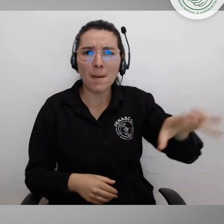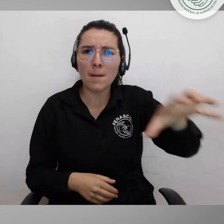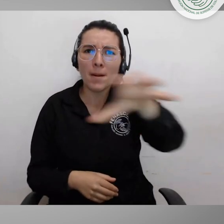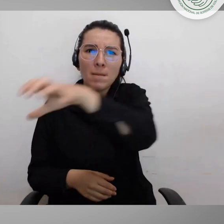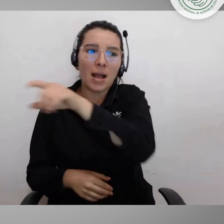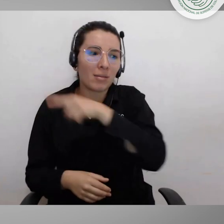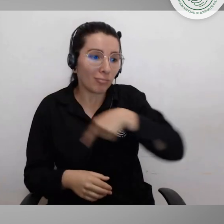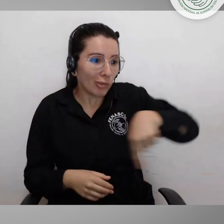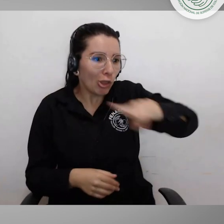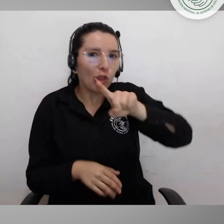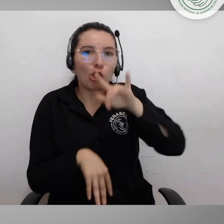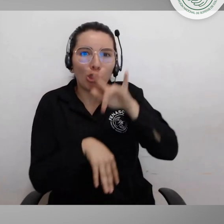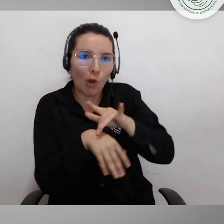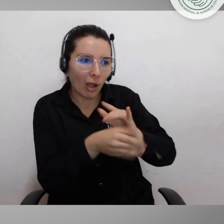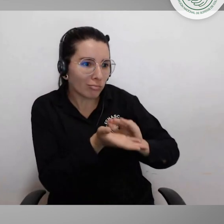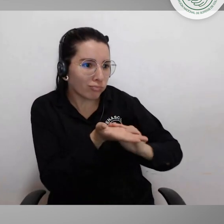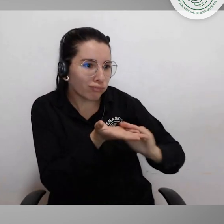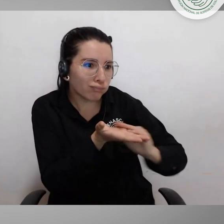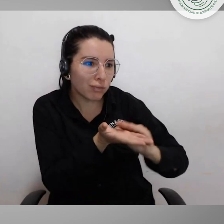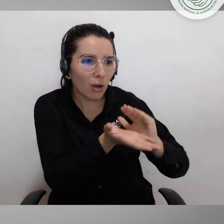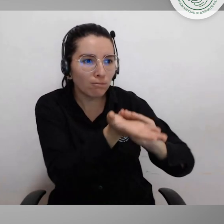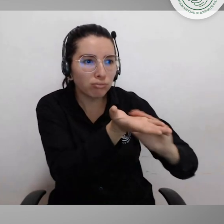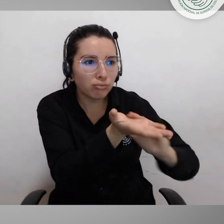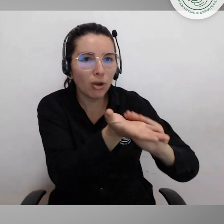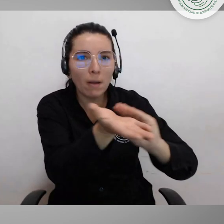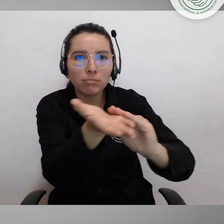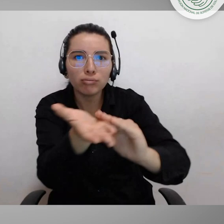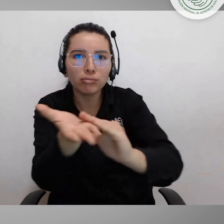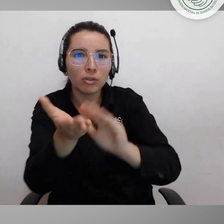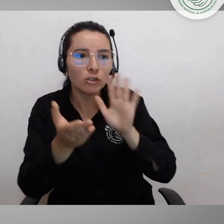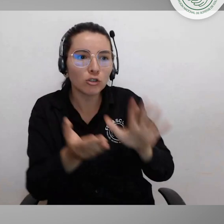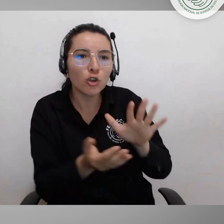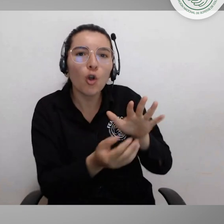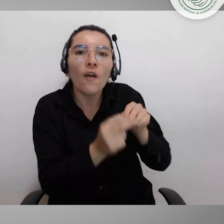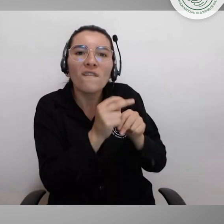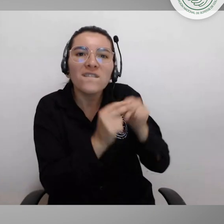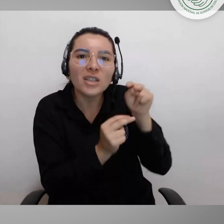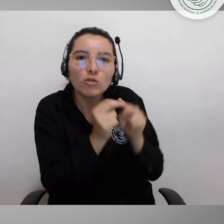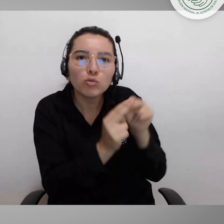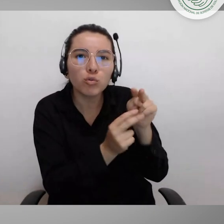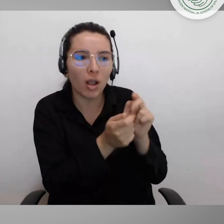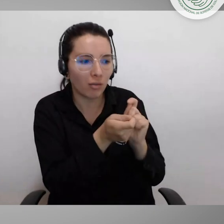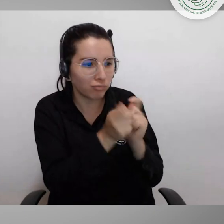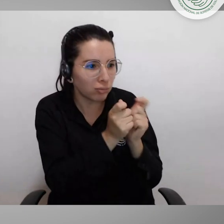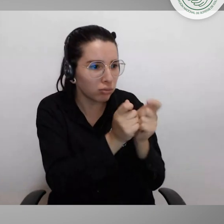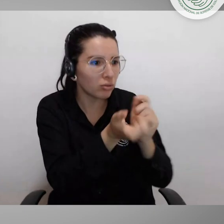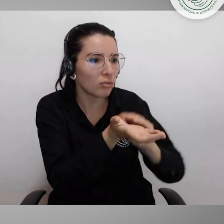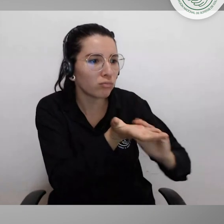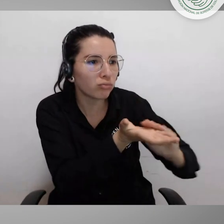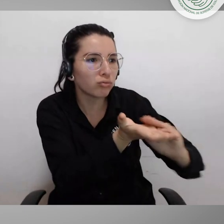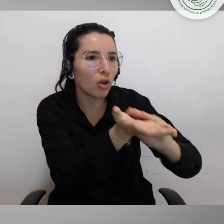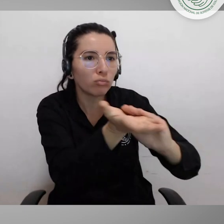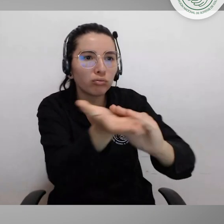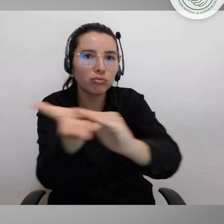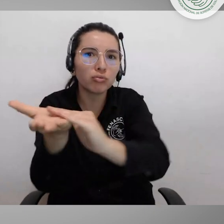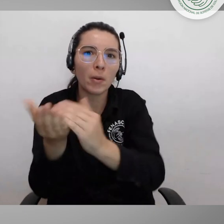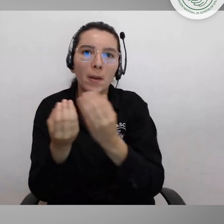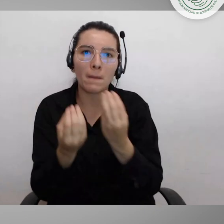pero por otro lado la adecuación institucional y de infraestructura para que estas personas